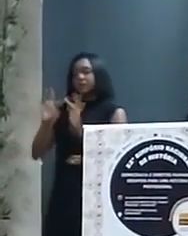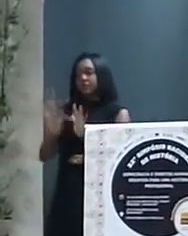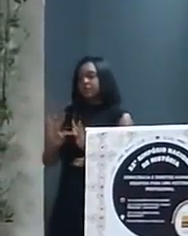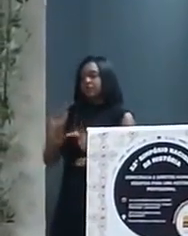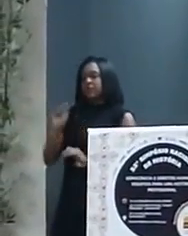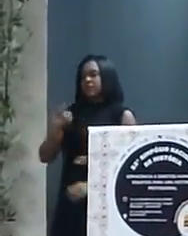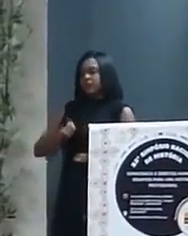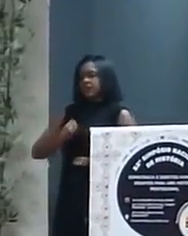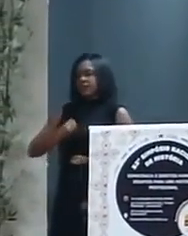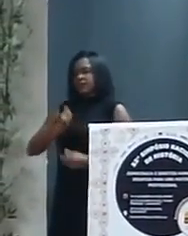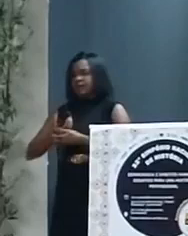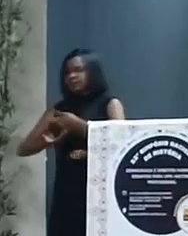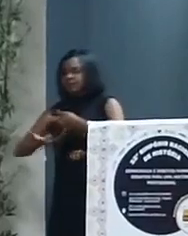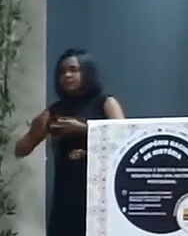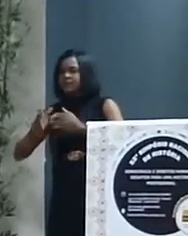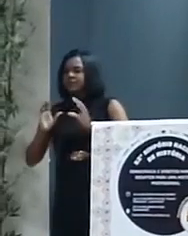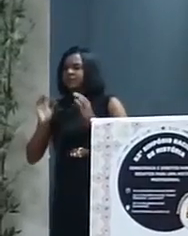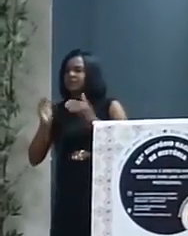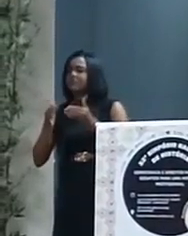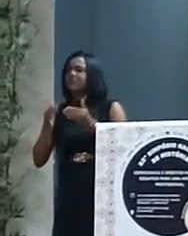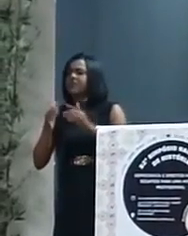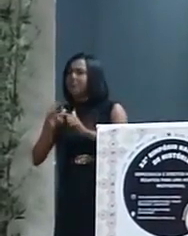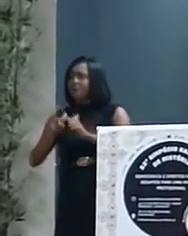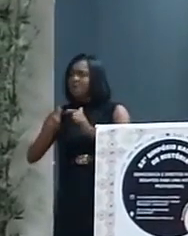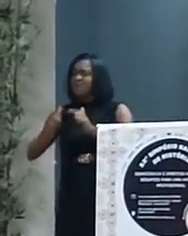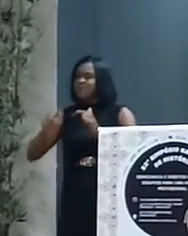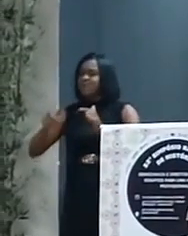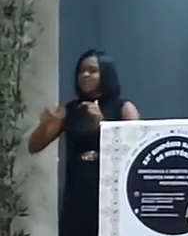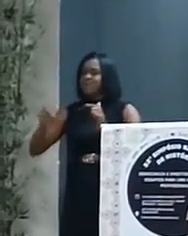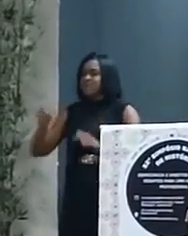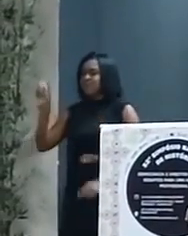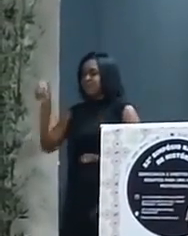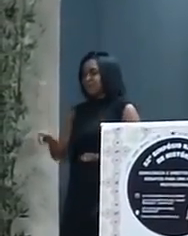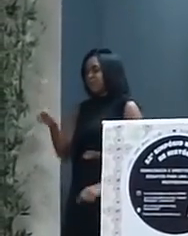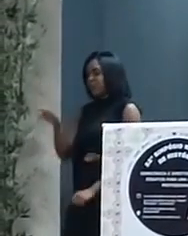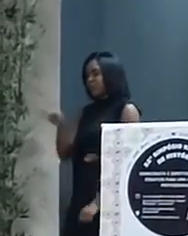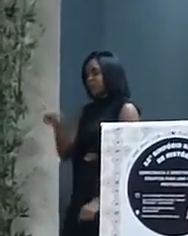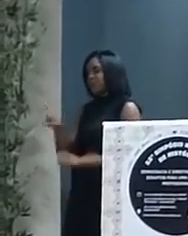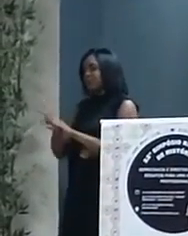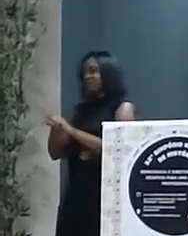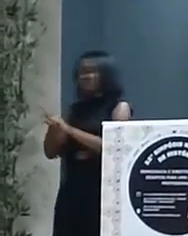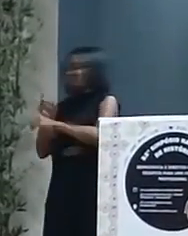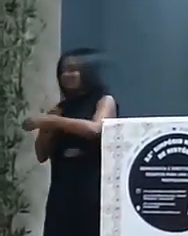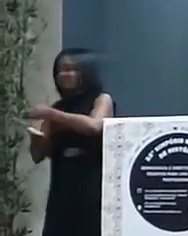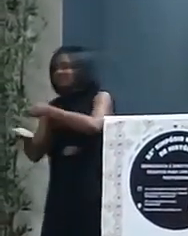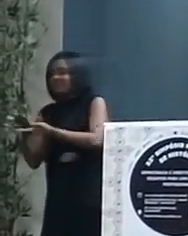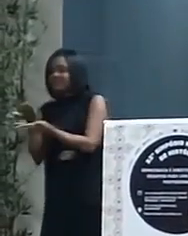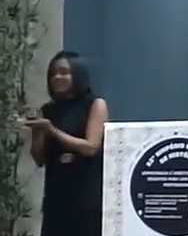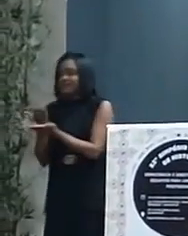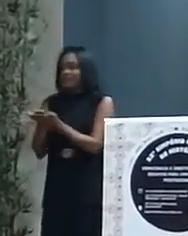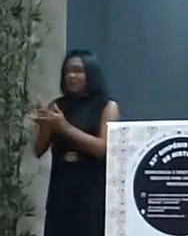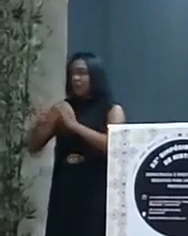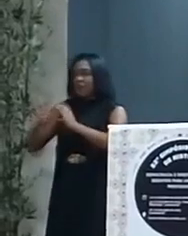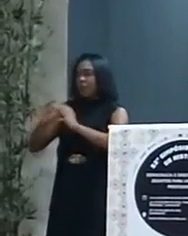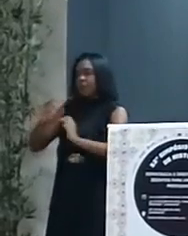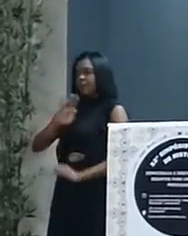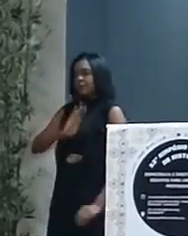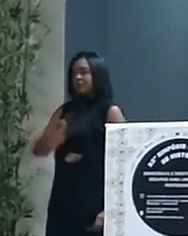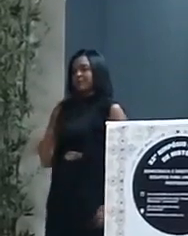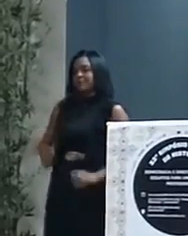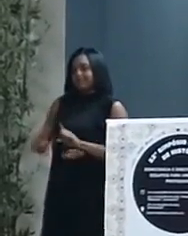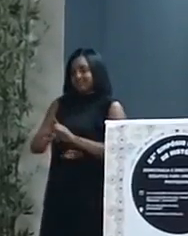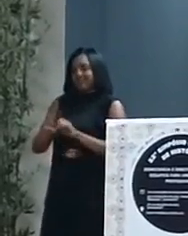vivenciamos a centralidade cada vez maior da figura do docente e das atividades de ensino e comunicação pública